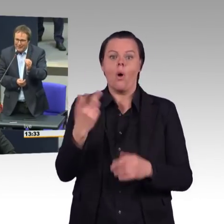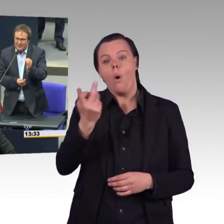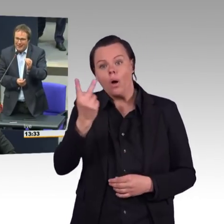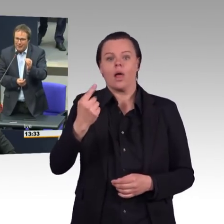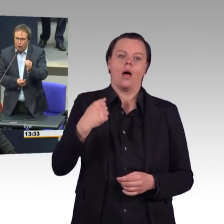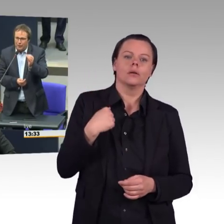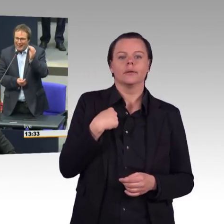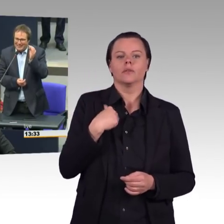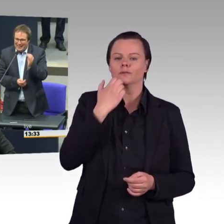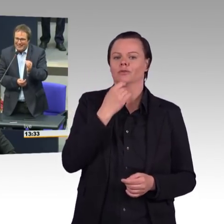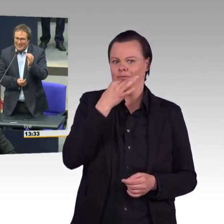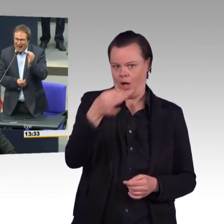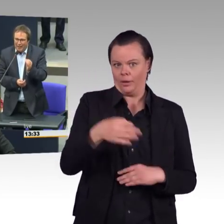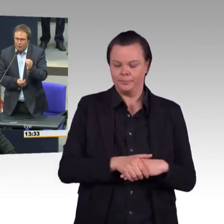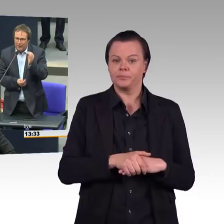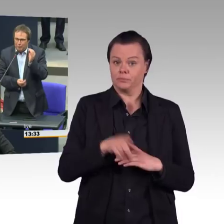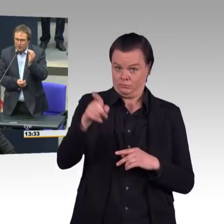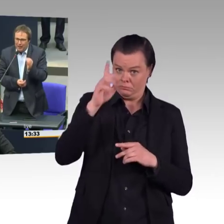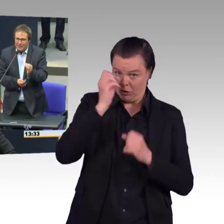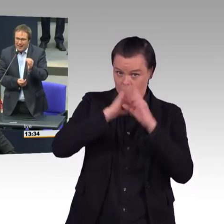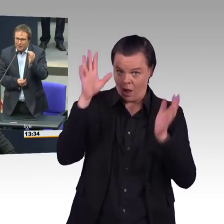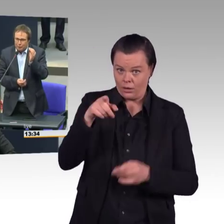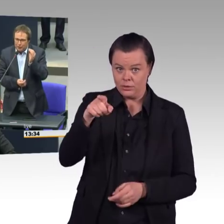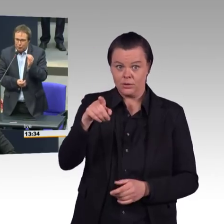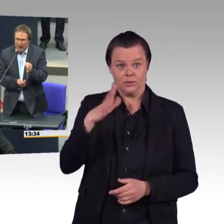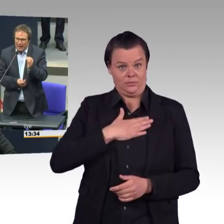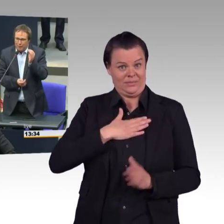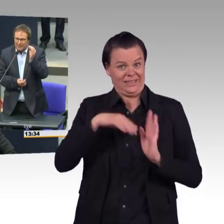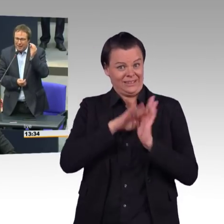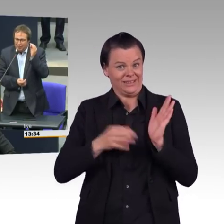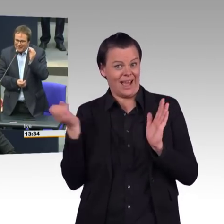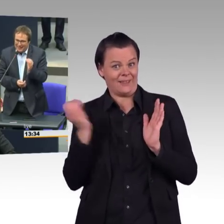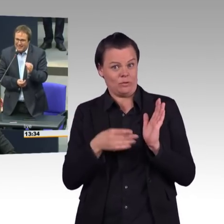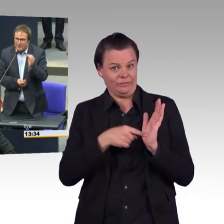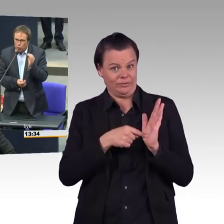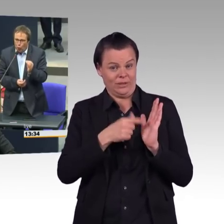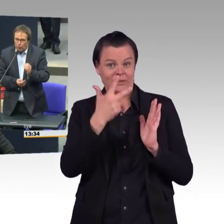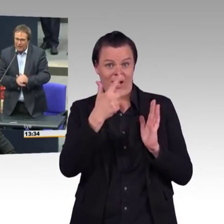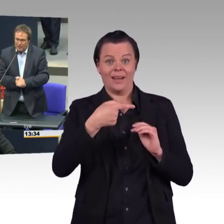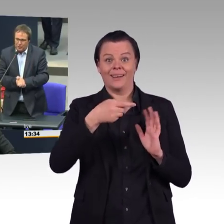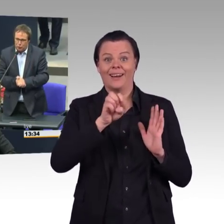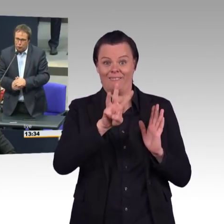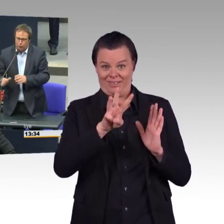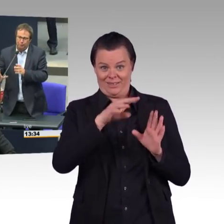festgelegt worden, als das einvernehmlich gesellschaftliche Vereinbarte, was jetzt notwendig ist zu tun.